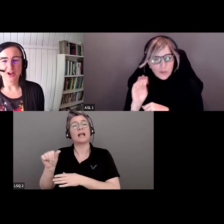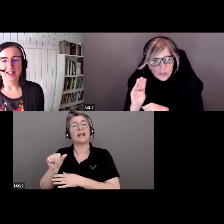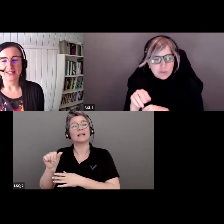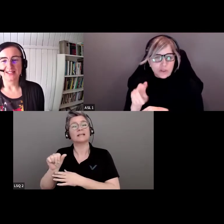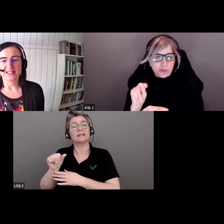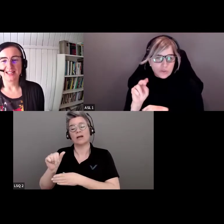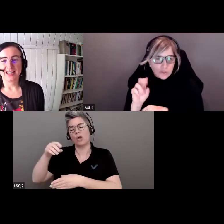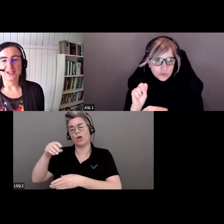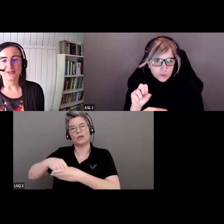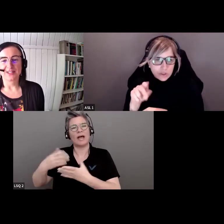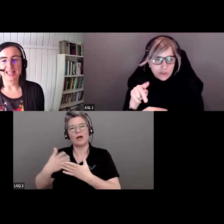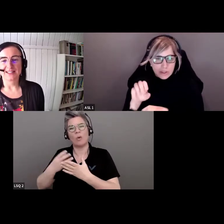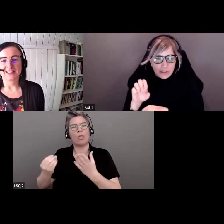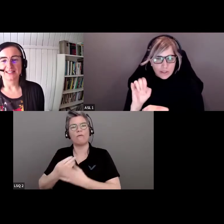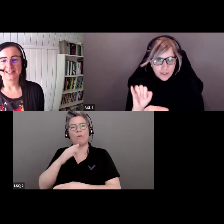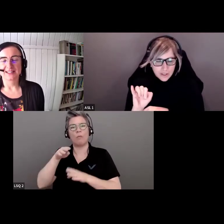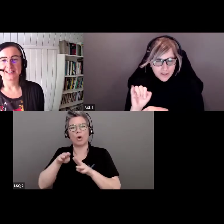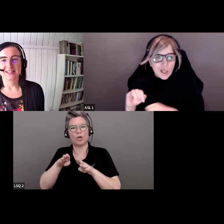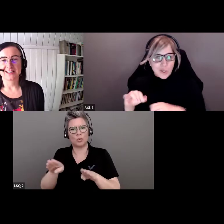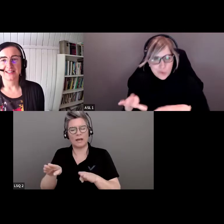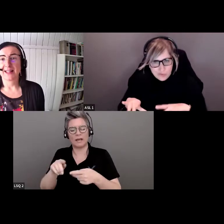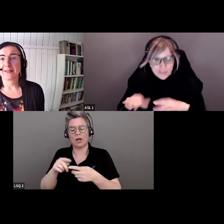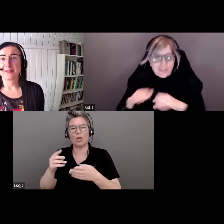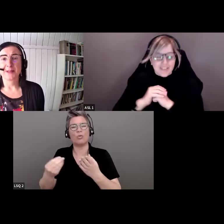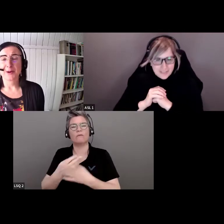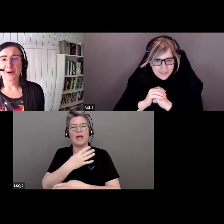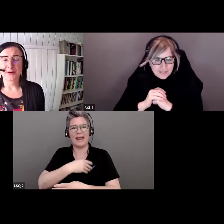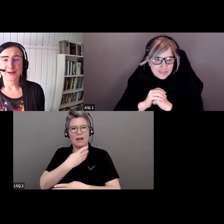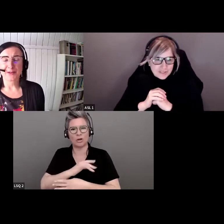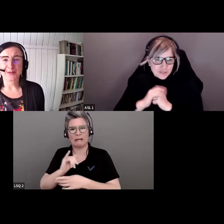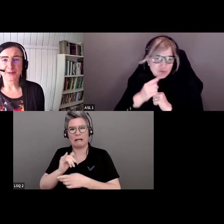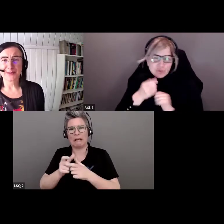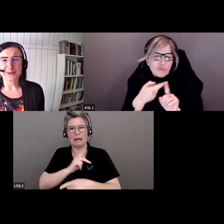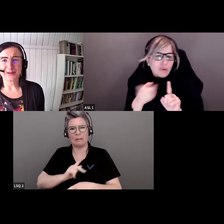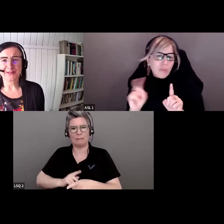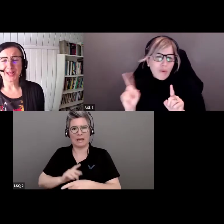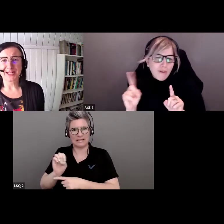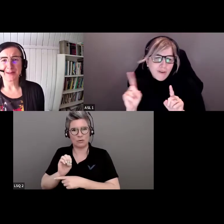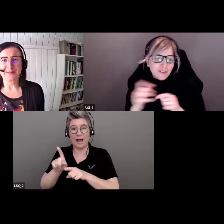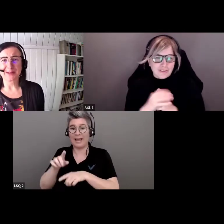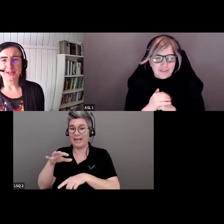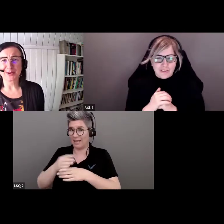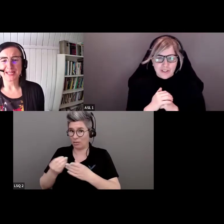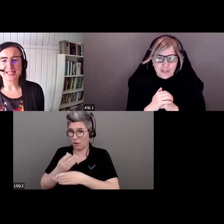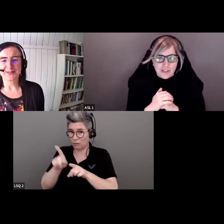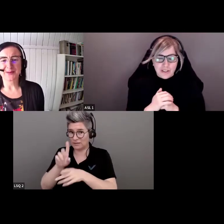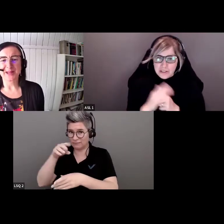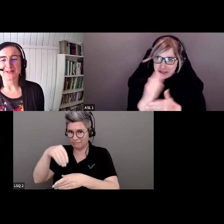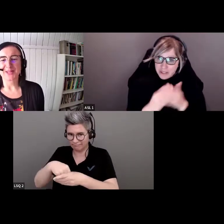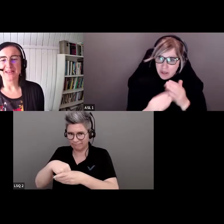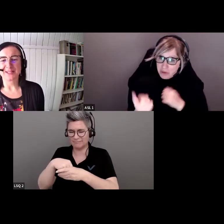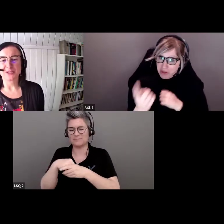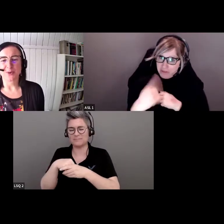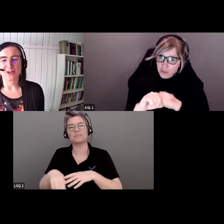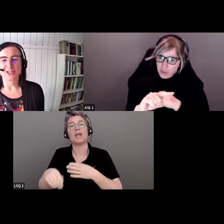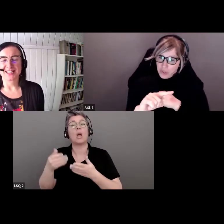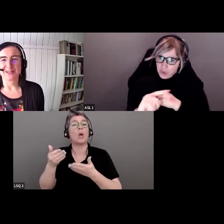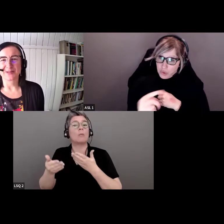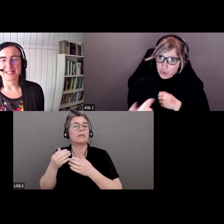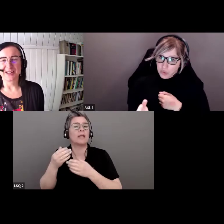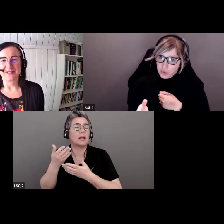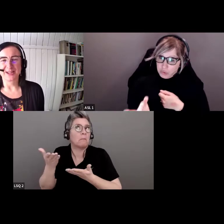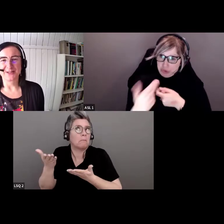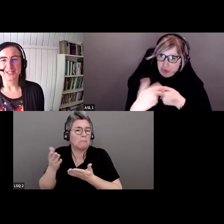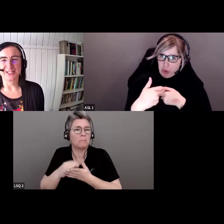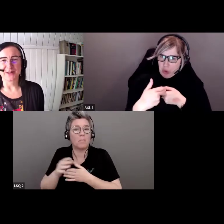qui comprend Nouveau-Brunswick, Nouvelle-Écosse, Île-du-Prince-Édouard et Terre-Neuve. Et peut-être que